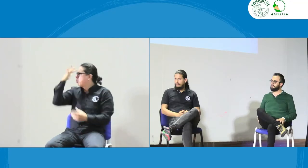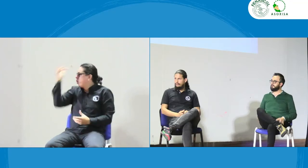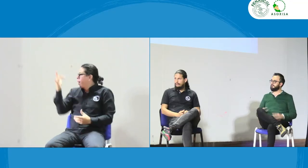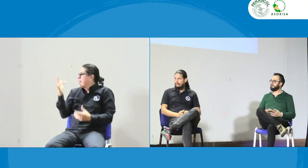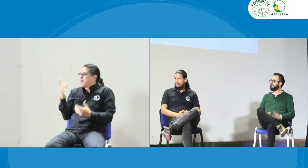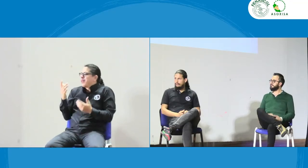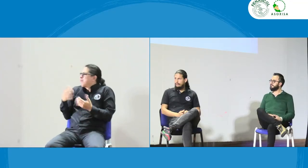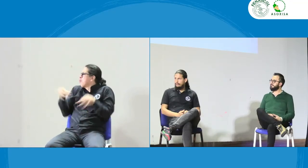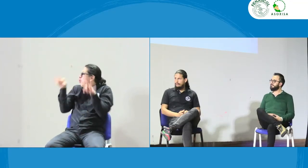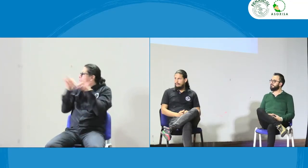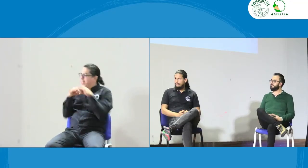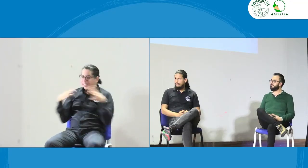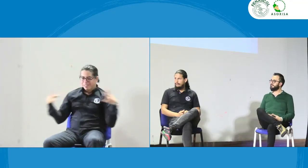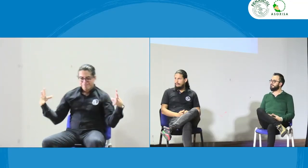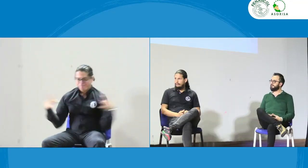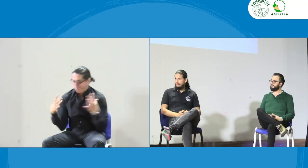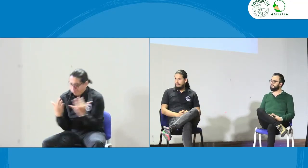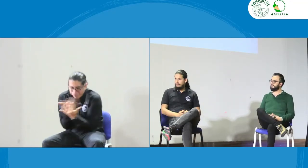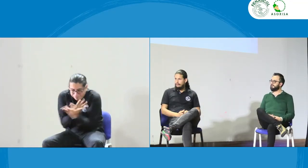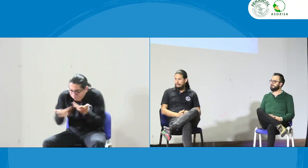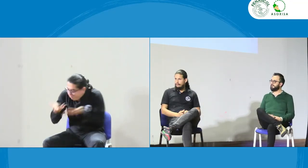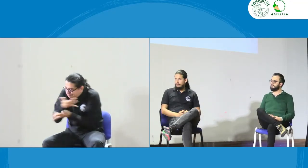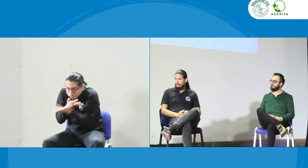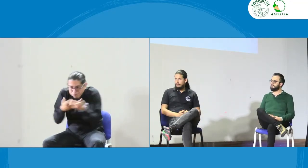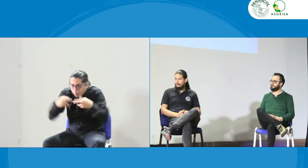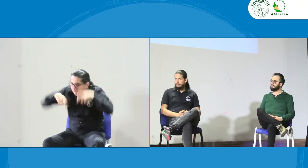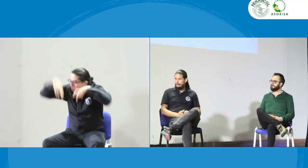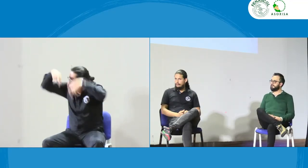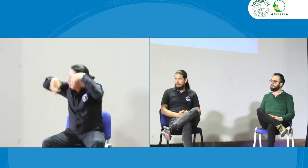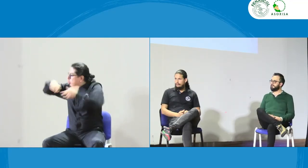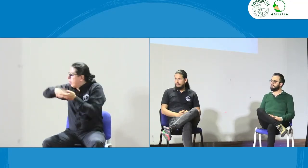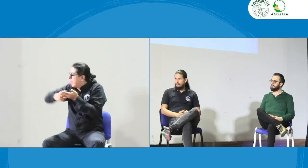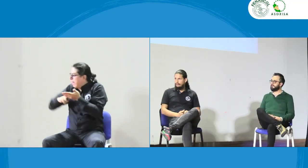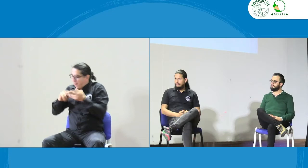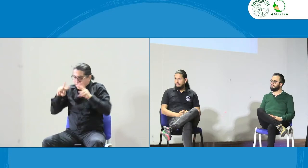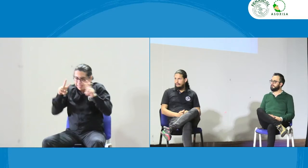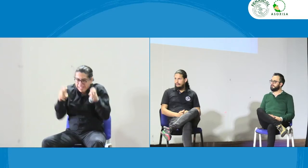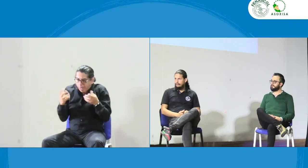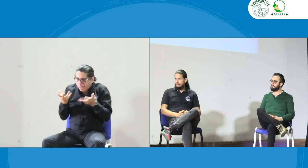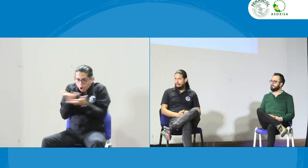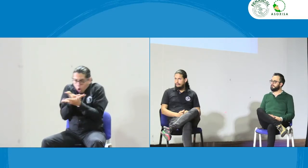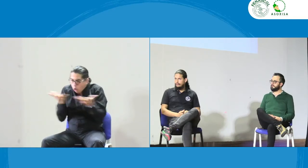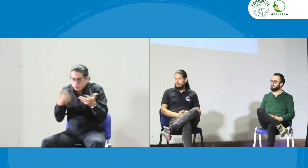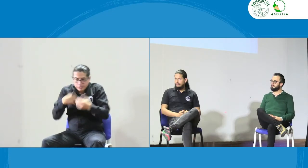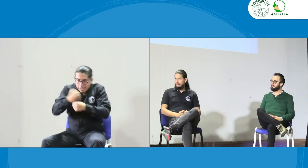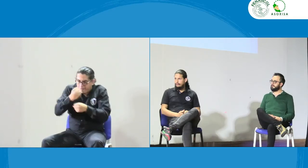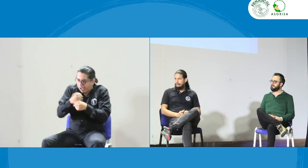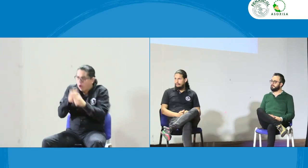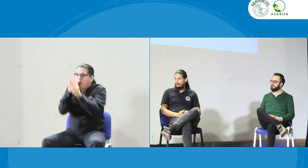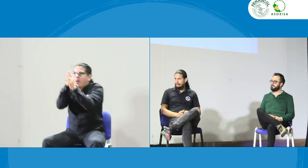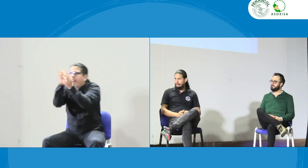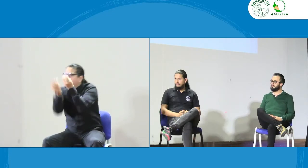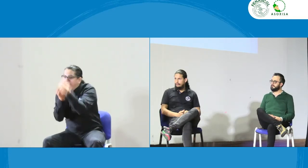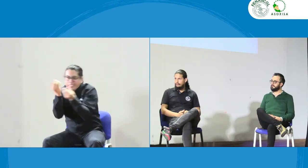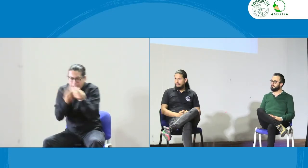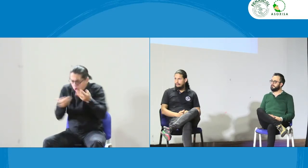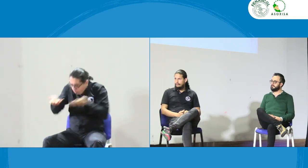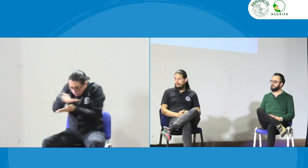intérpretes de lenguas de señas y ¿por qué? porque vemos la necesidad de estar agremiados